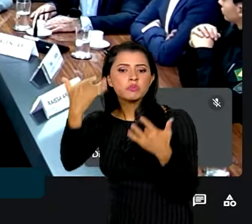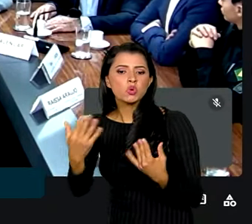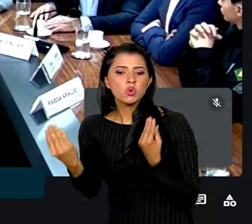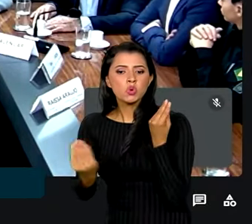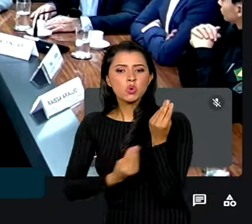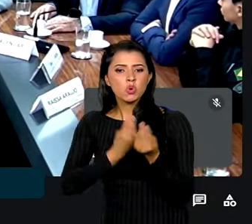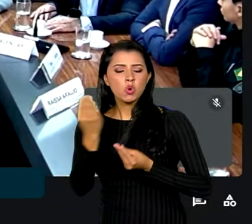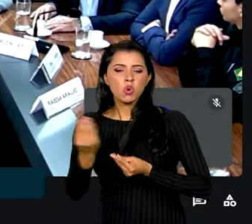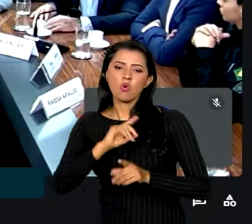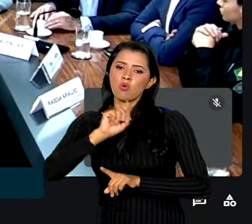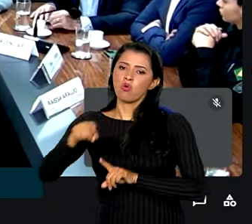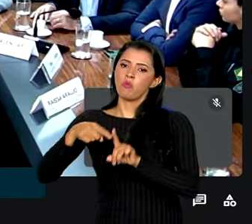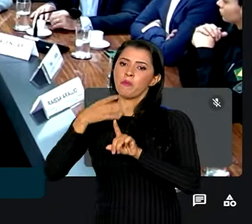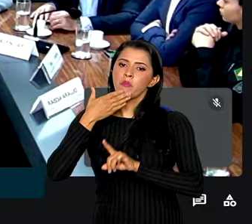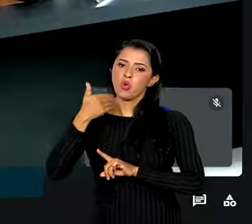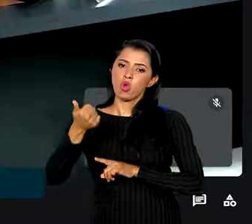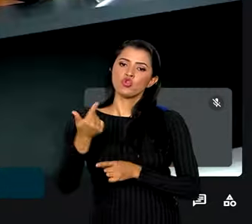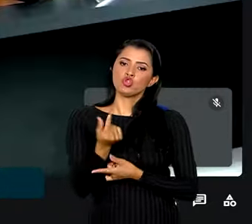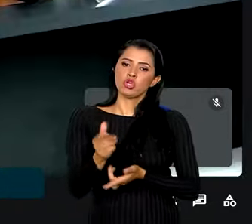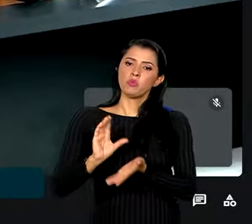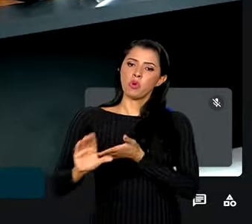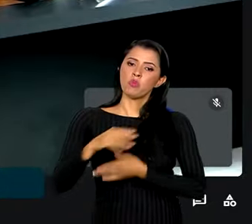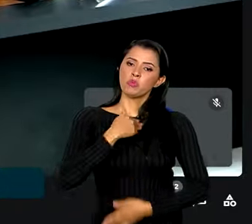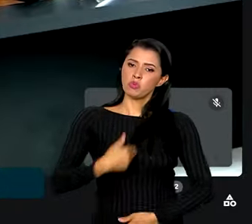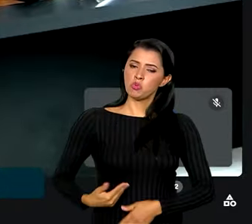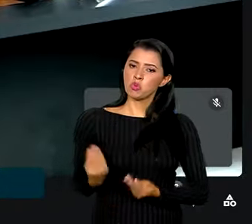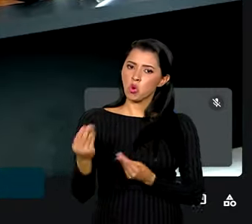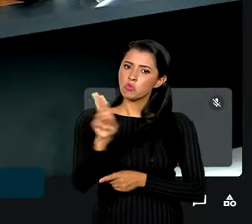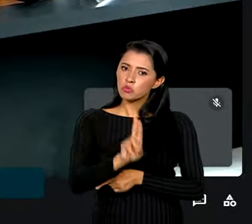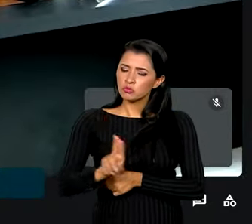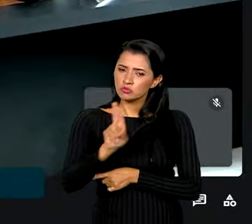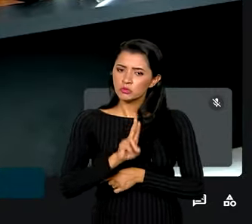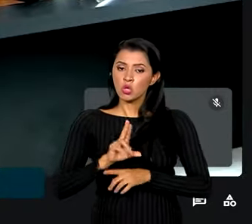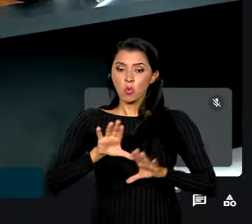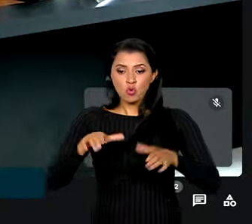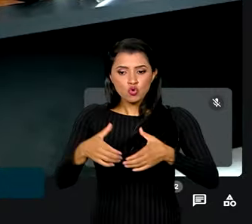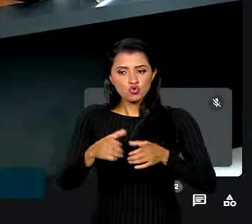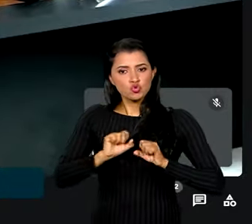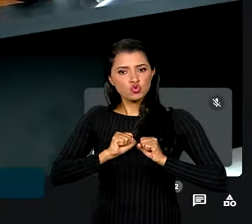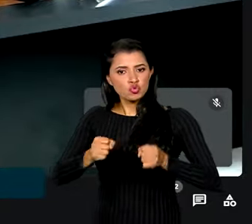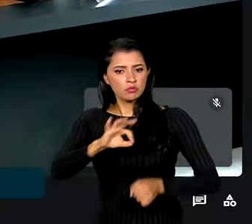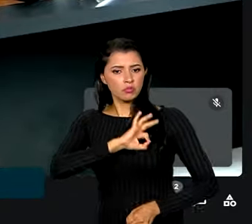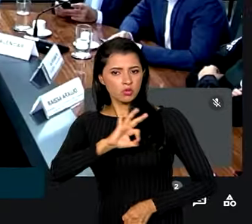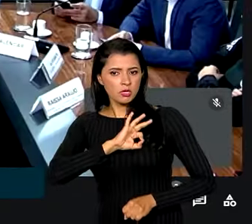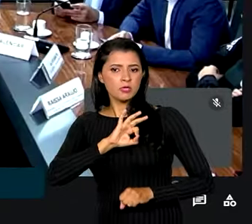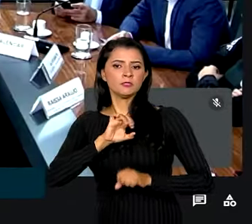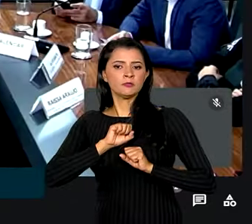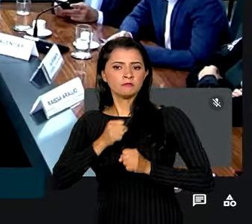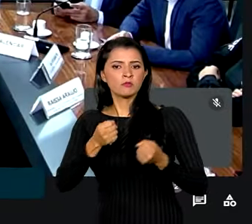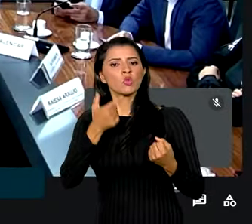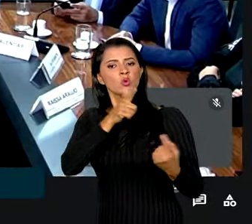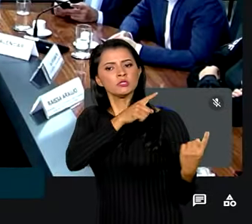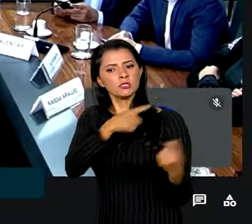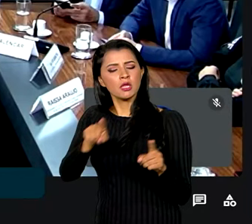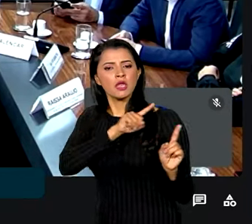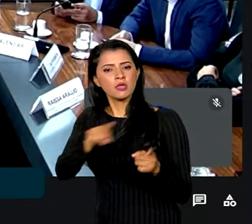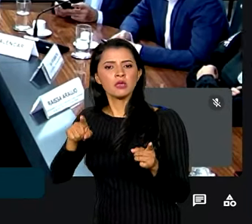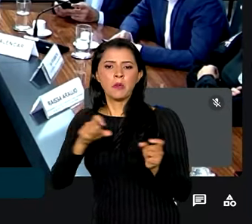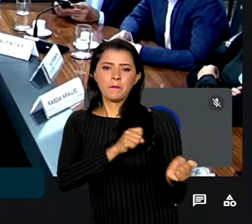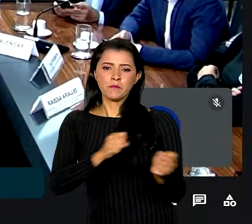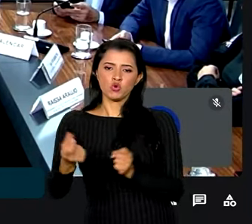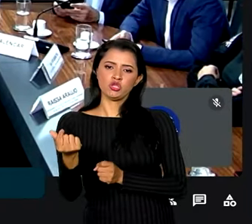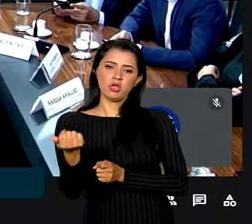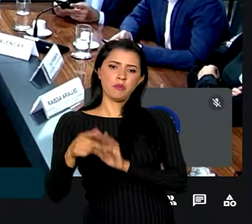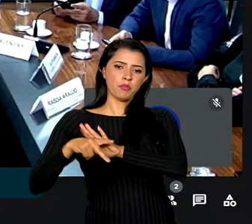como otimiza os recursos públicos e como as ações conjuntas das polícias conseguem reduzir o poder